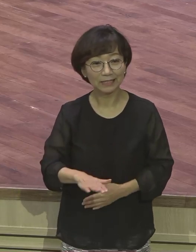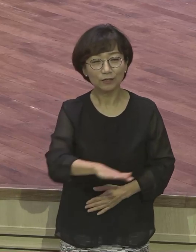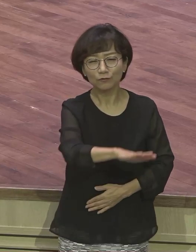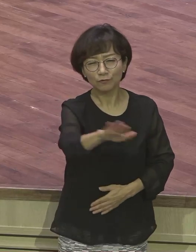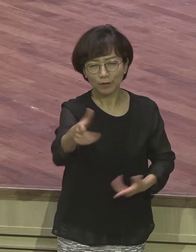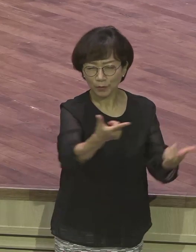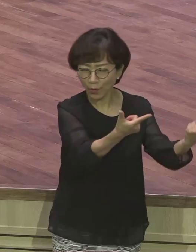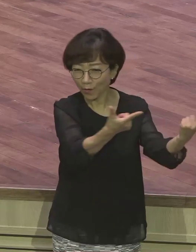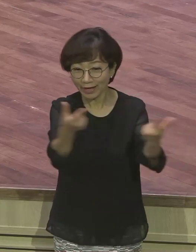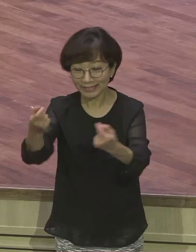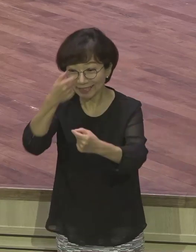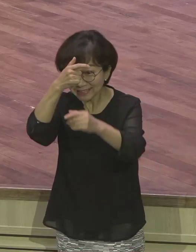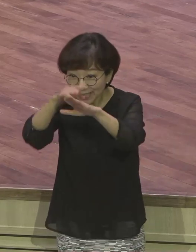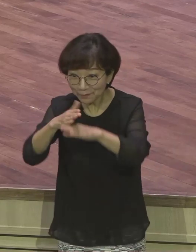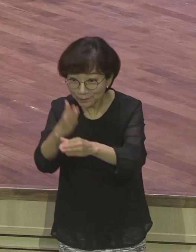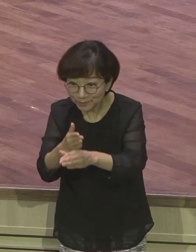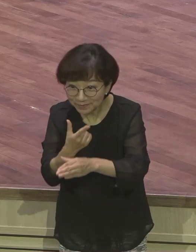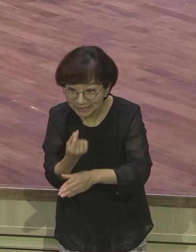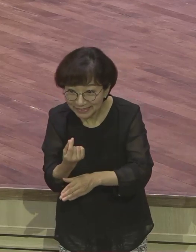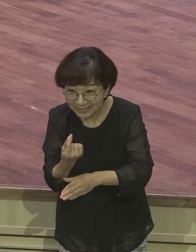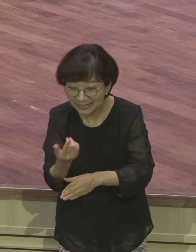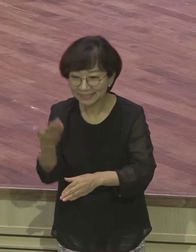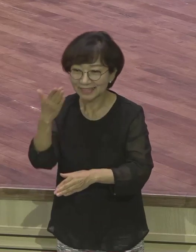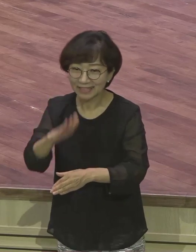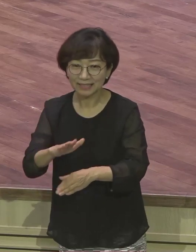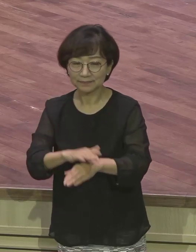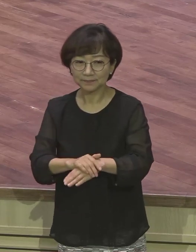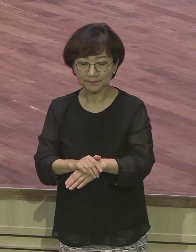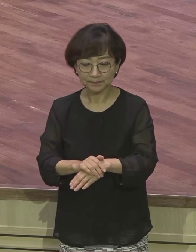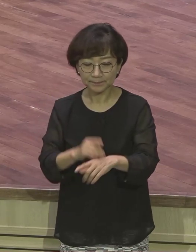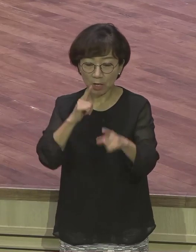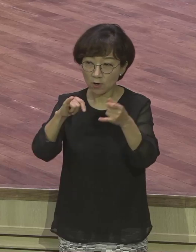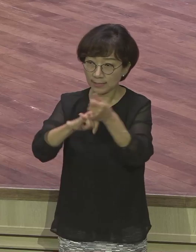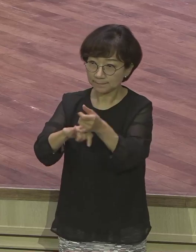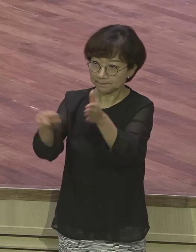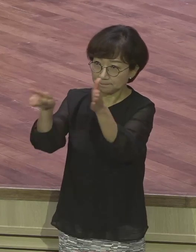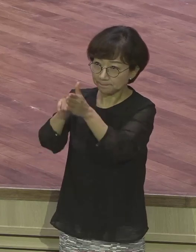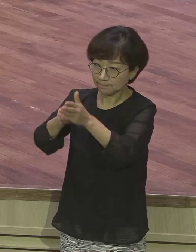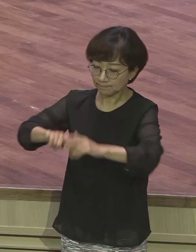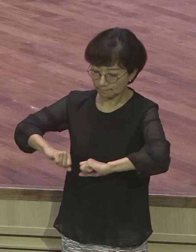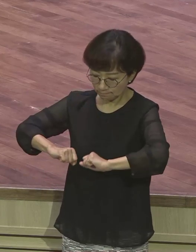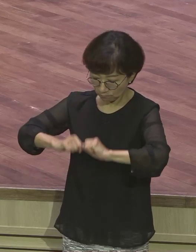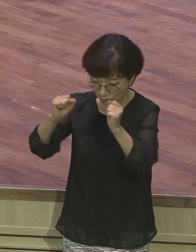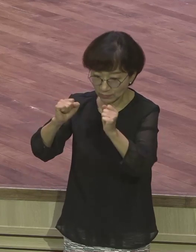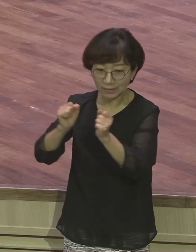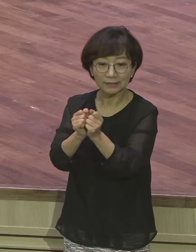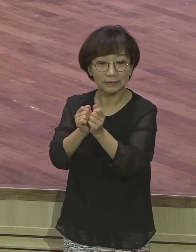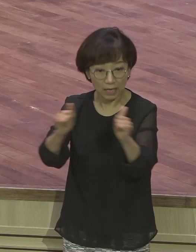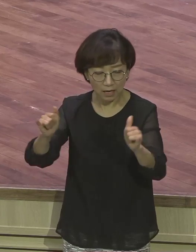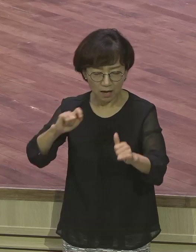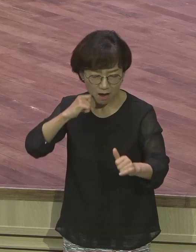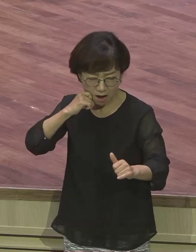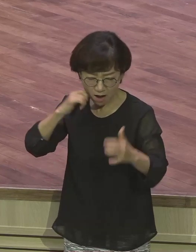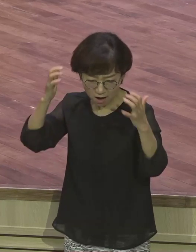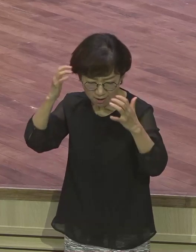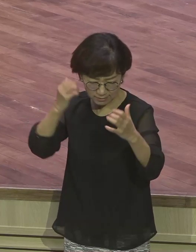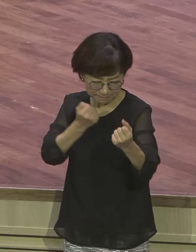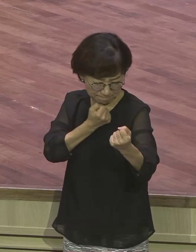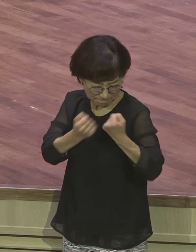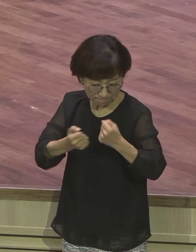은약 잡은 자는 말씀 잡은 자 그 말씀을 순종하고 나가는 자는 어떤 역경과 어려움을 극복하고 나가는 자는 성취가